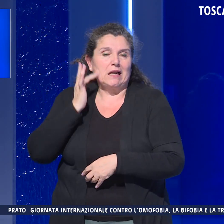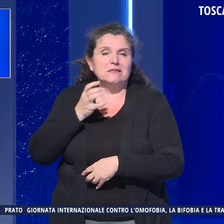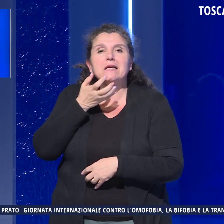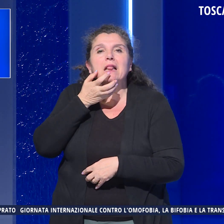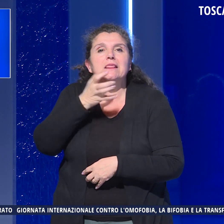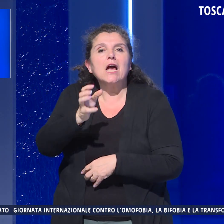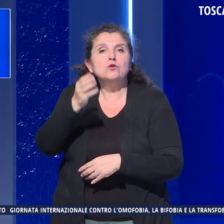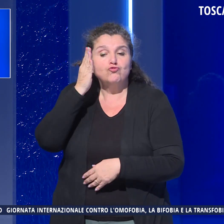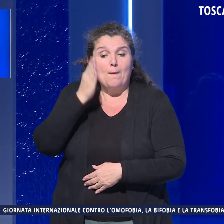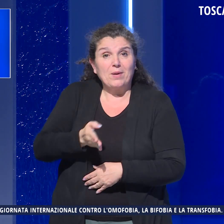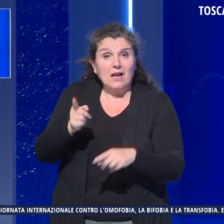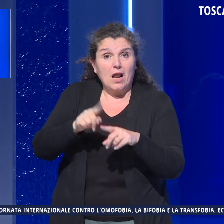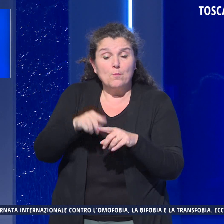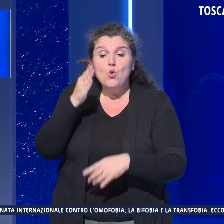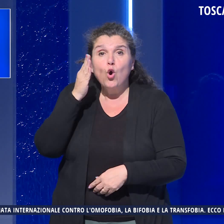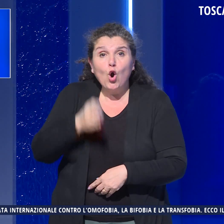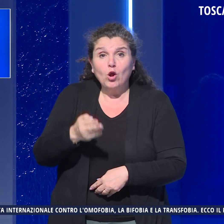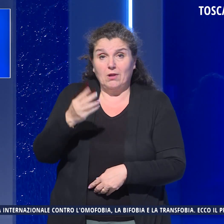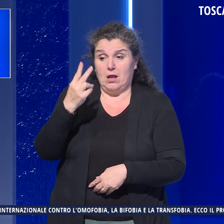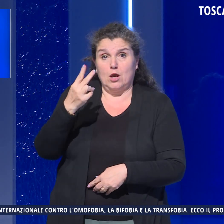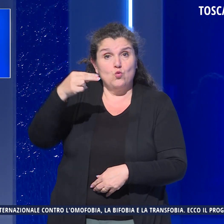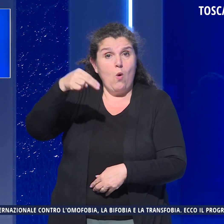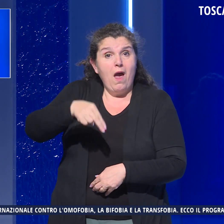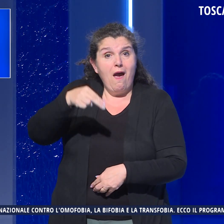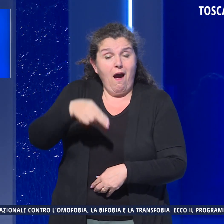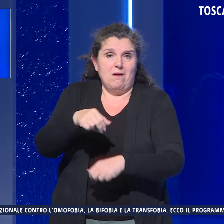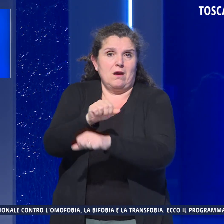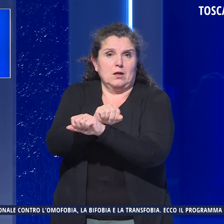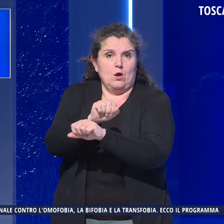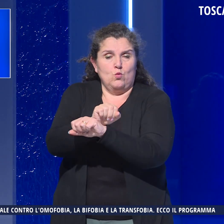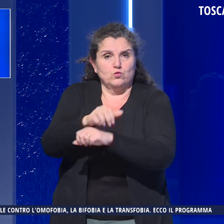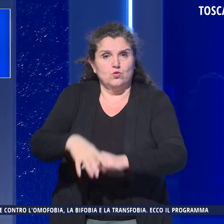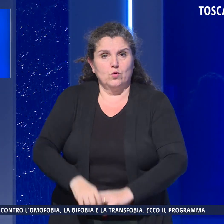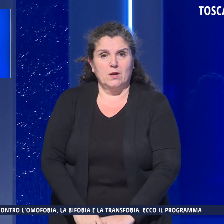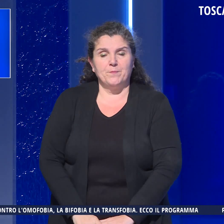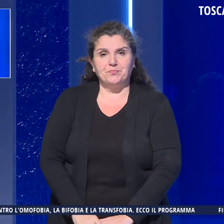penale e la condanna fino a due anni di reclusione.